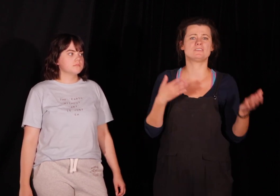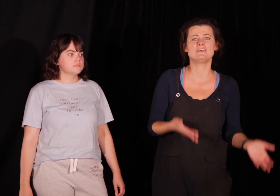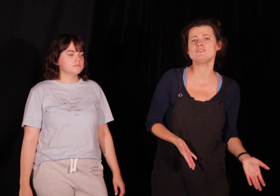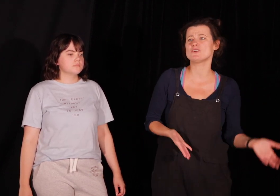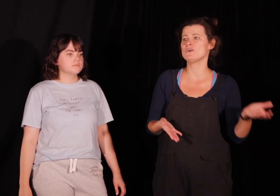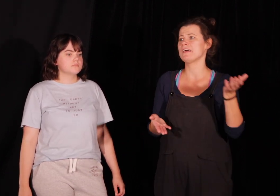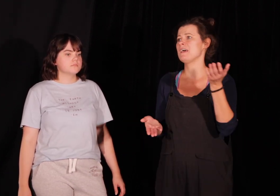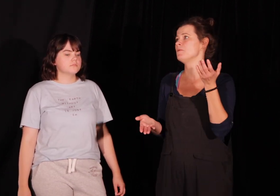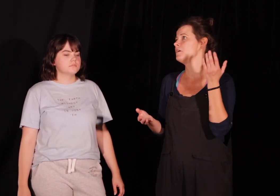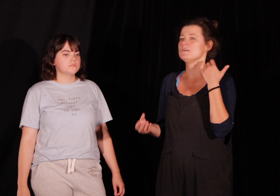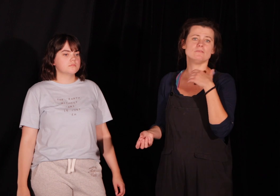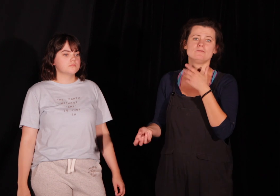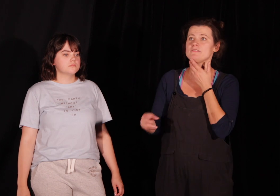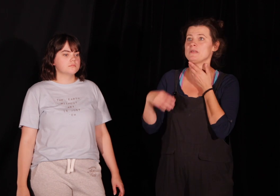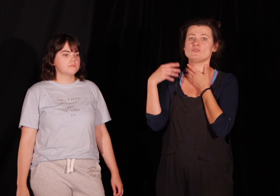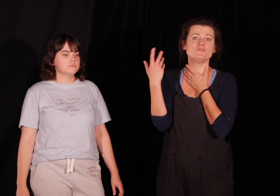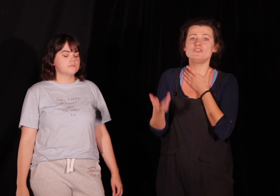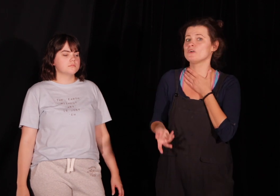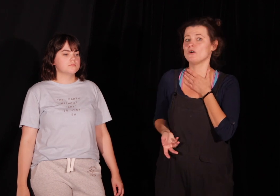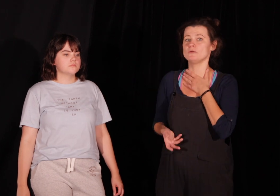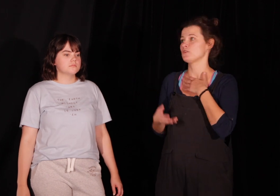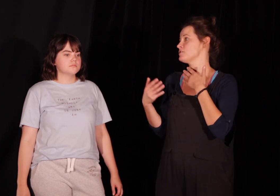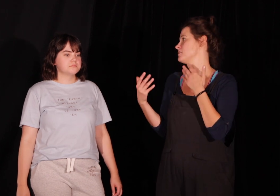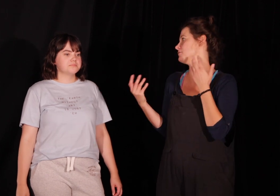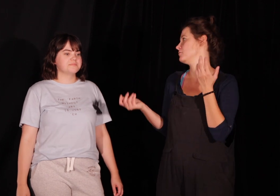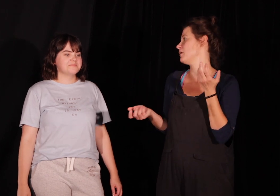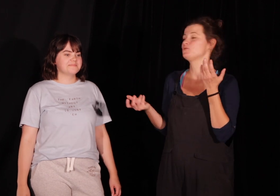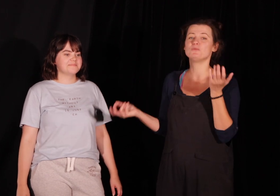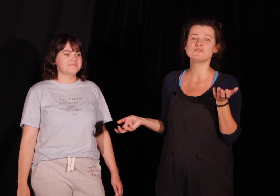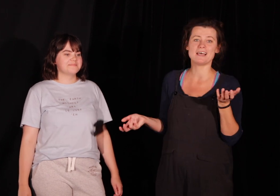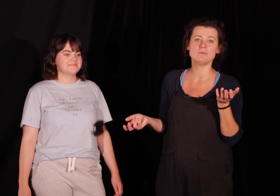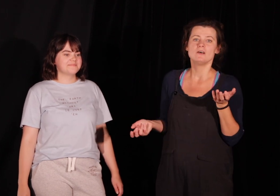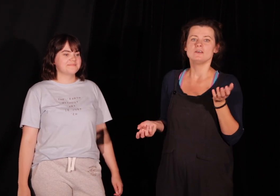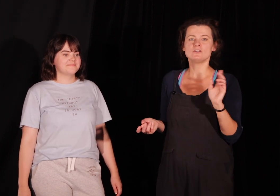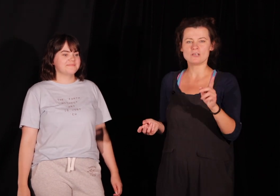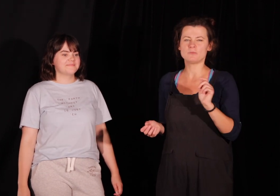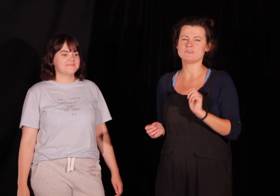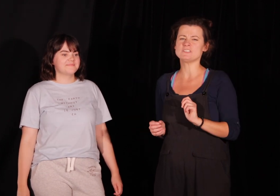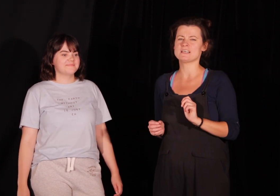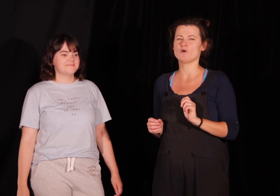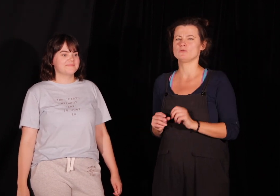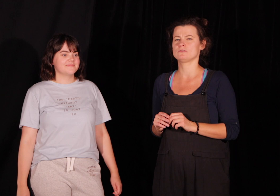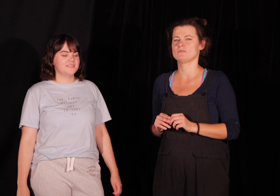telewizorem, jadąc windą, jadąc autobusem. Tylko jak prowadzicie samochód, to